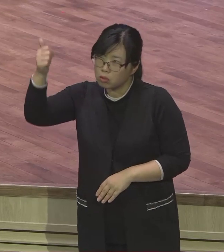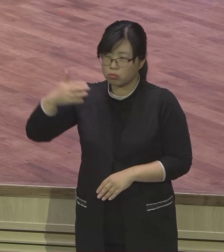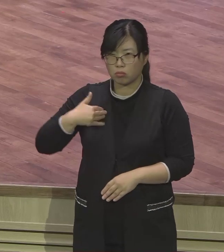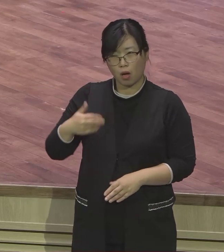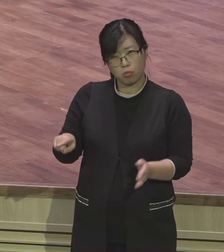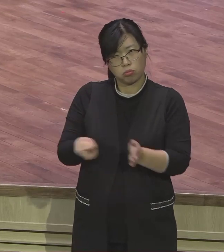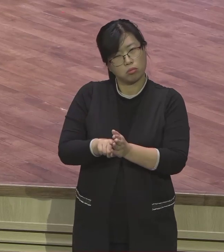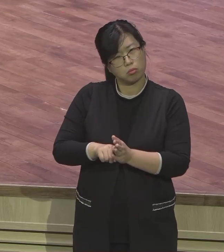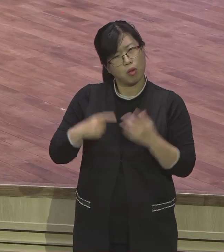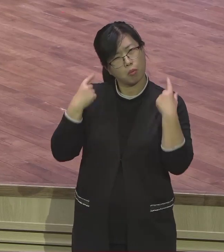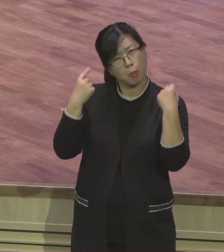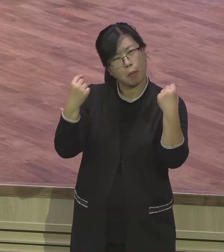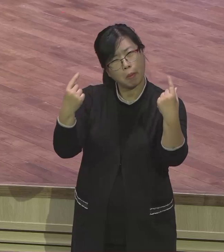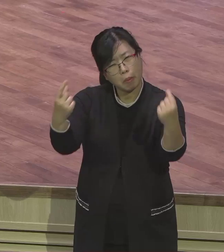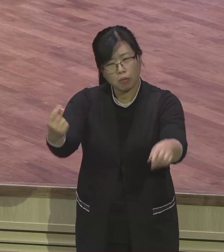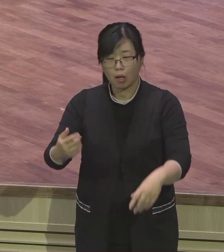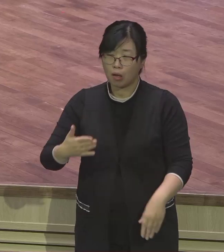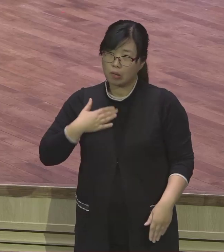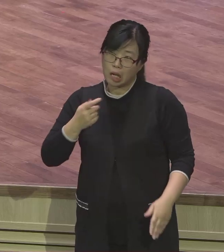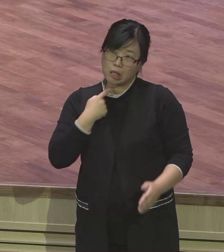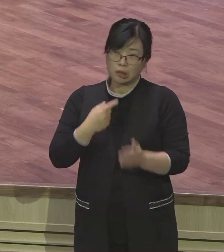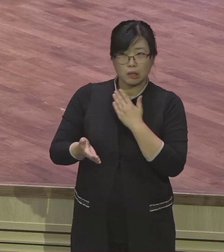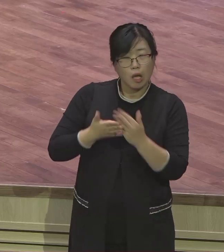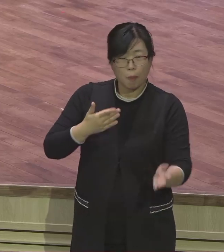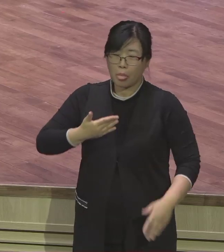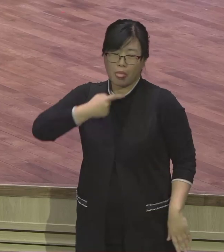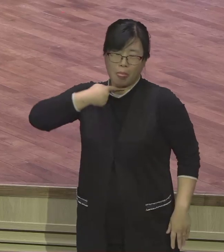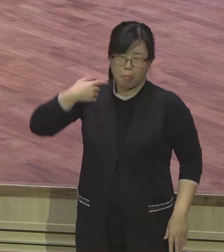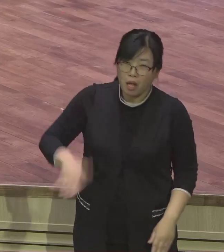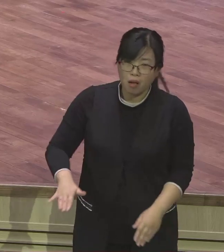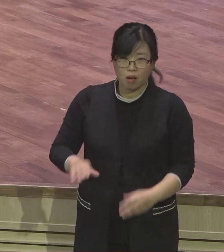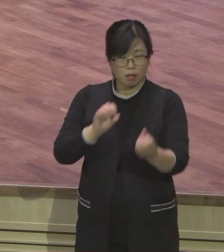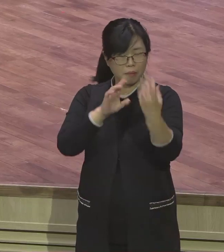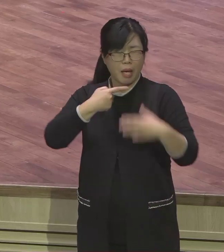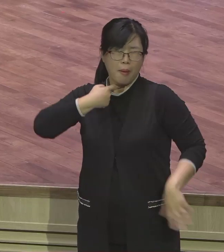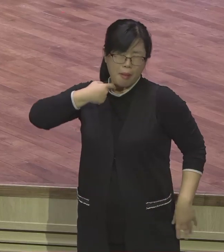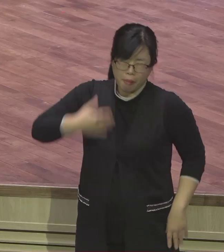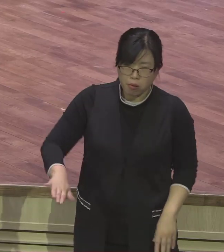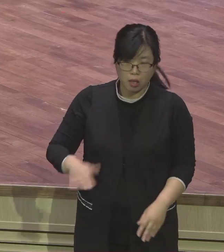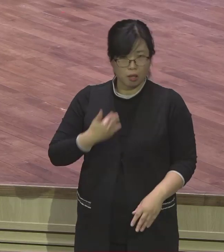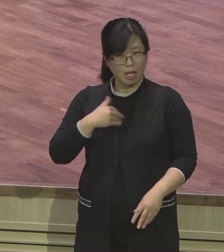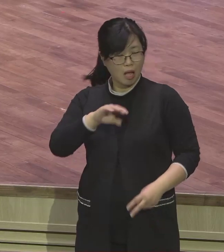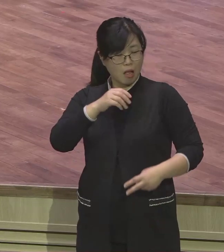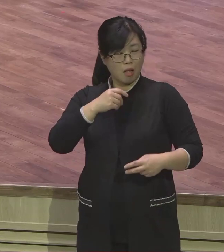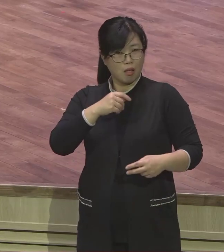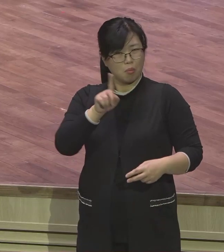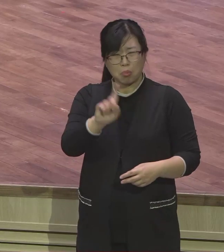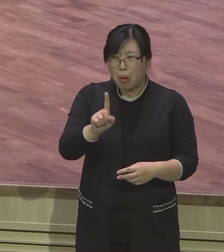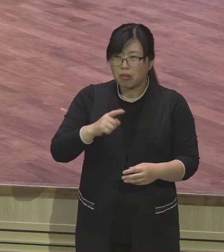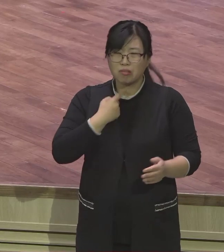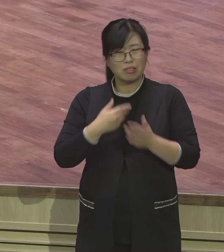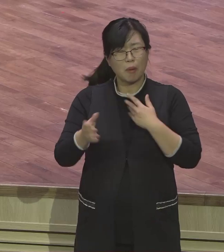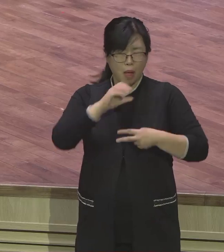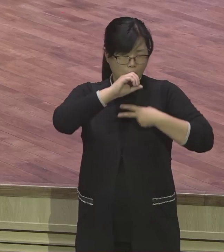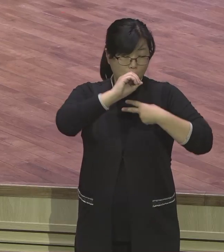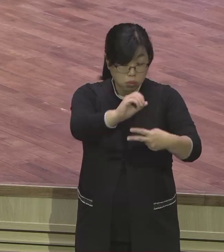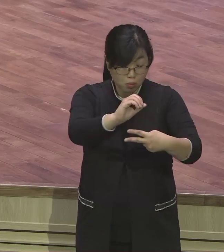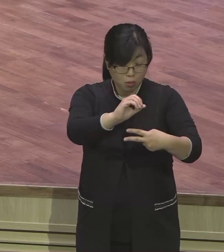말씀 안 잡았어요. 교회는 앉아있어. 말씀 잡고 삶속에 적용한 적이 없어. 단 한 분도